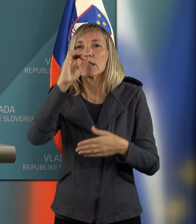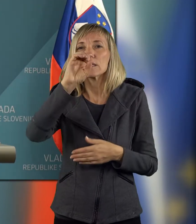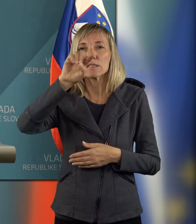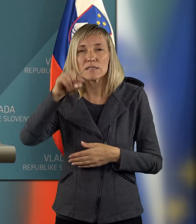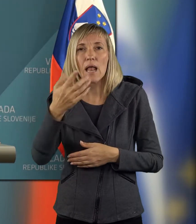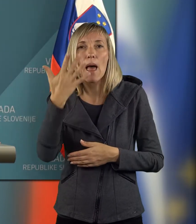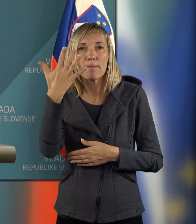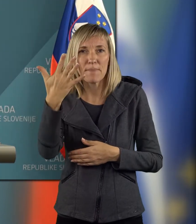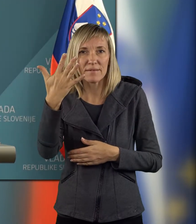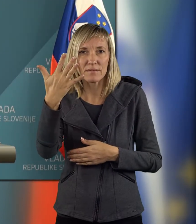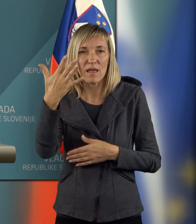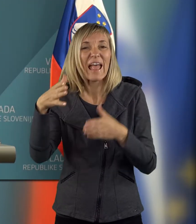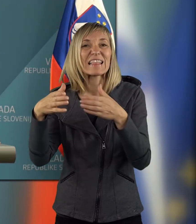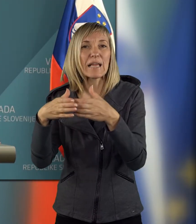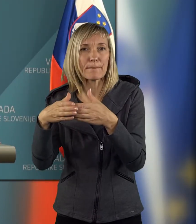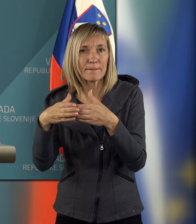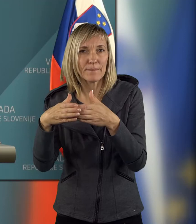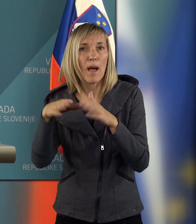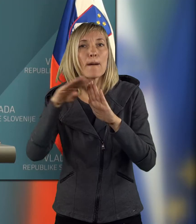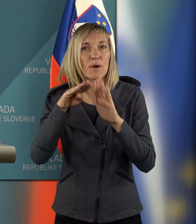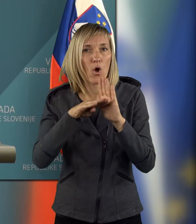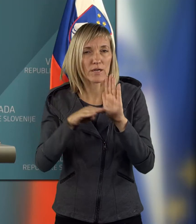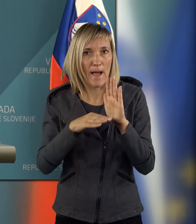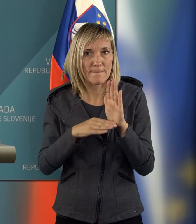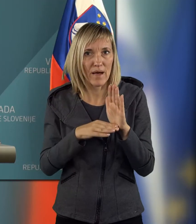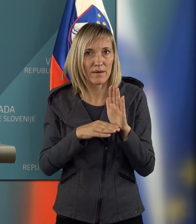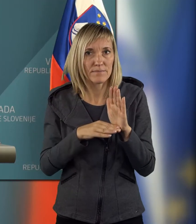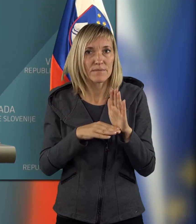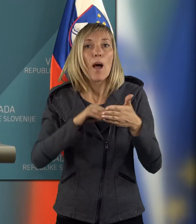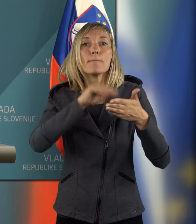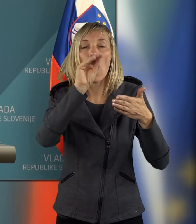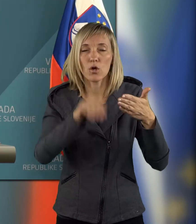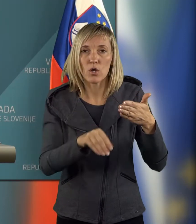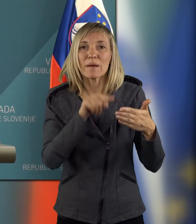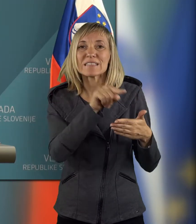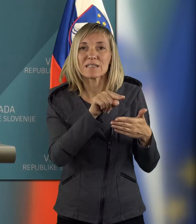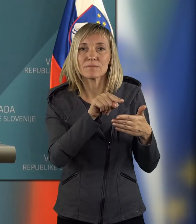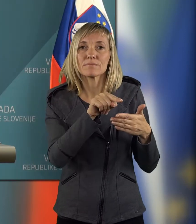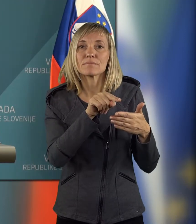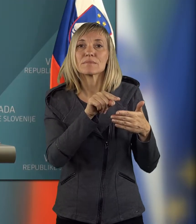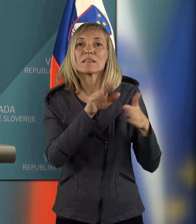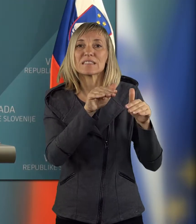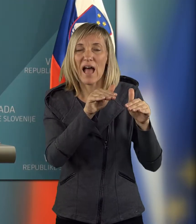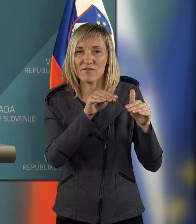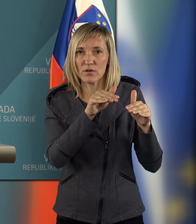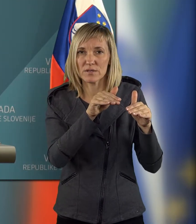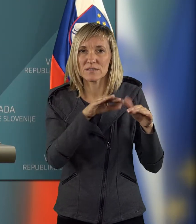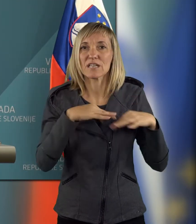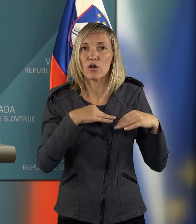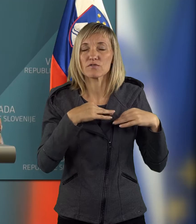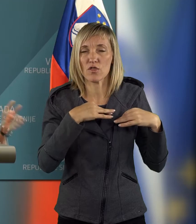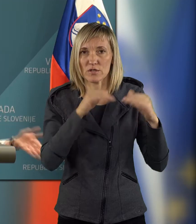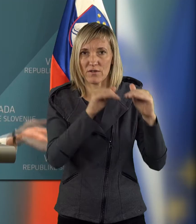,5, ti ima programa za zavodom za zdravstveno zavarovanje. Ta IDP,